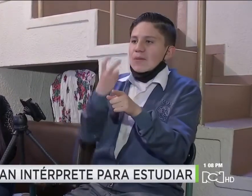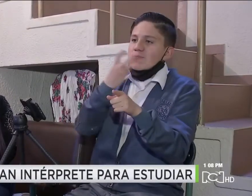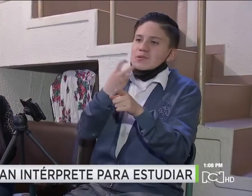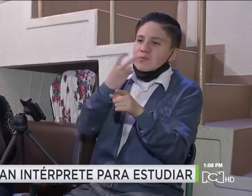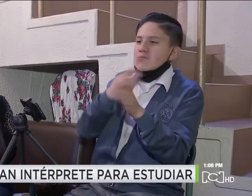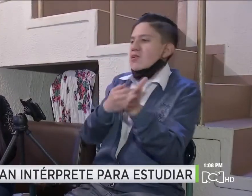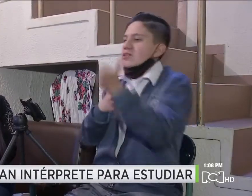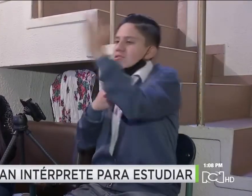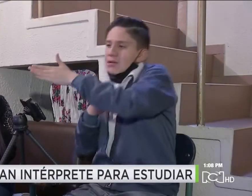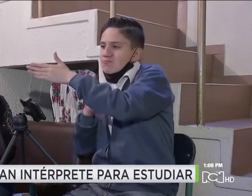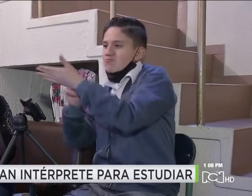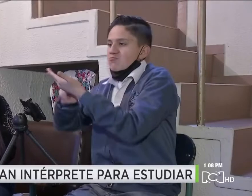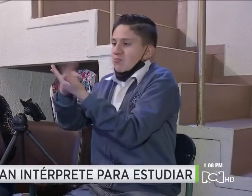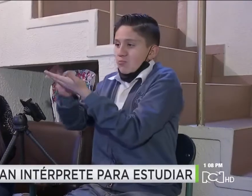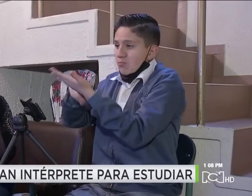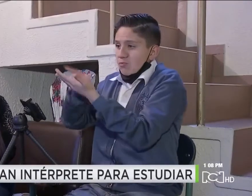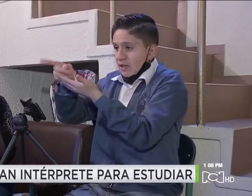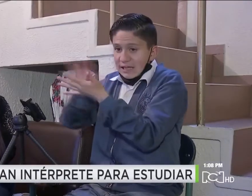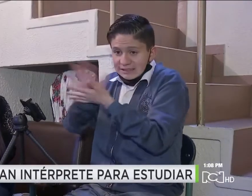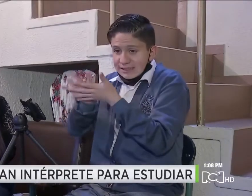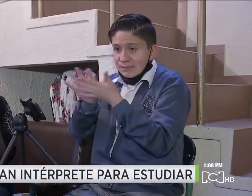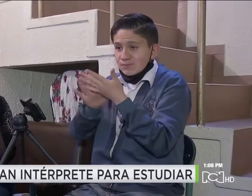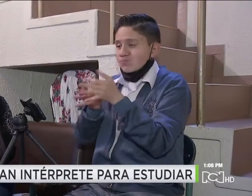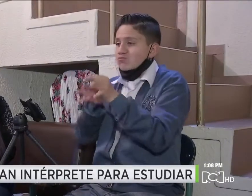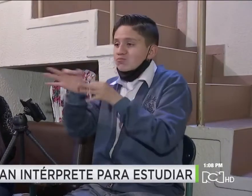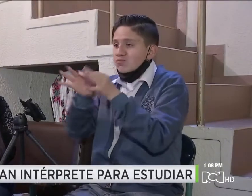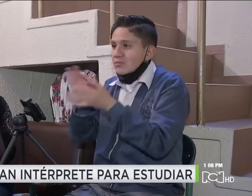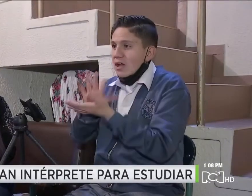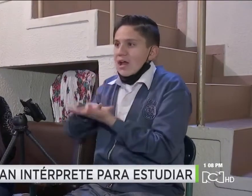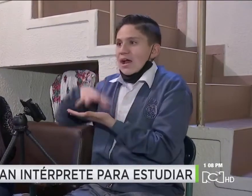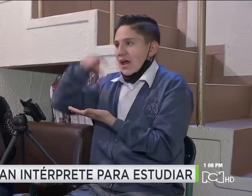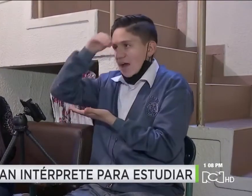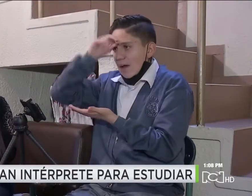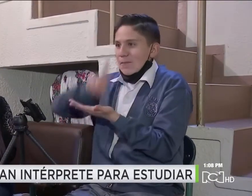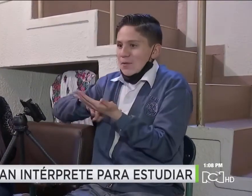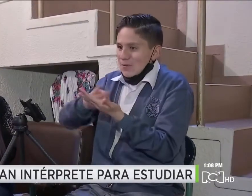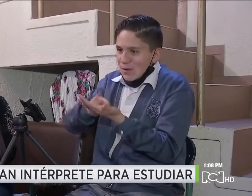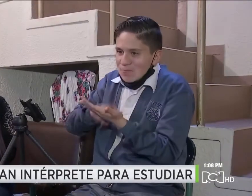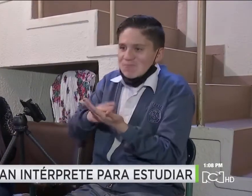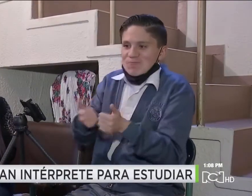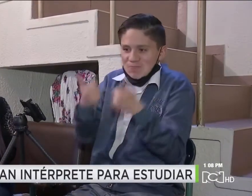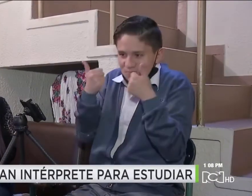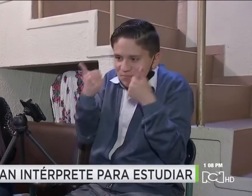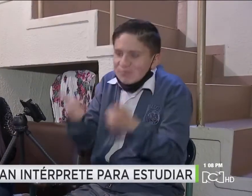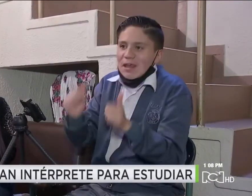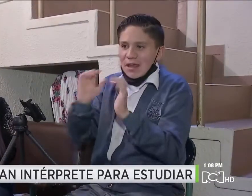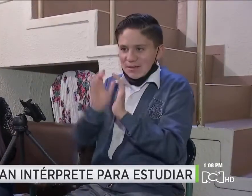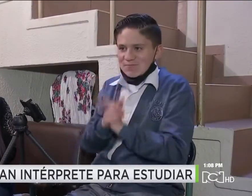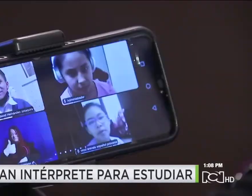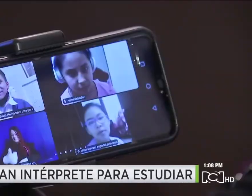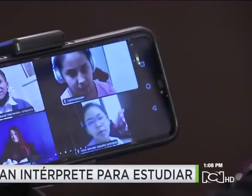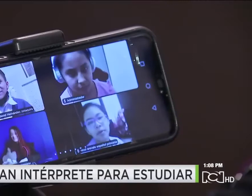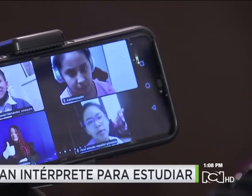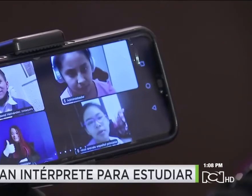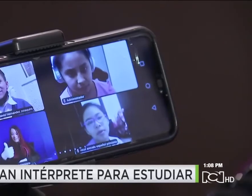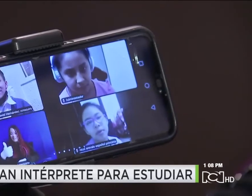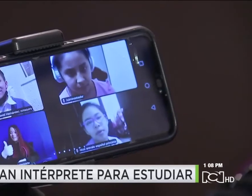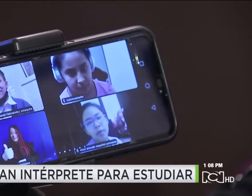profesor habla para los oyentes y mi intérprete habla para que yo aprenda. A ver cómo mi hijo llevaba